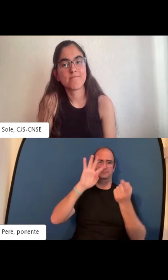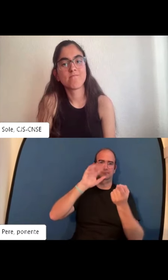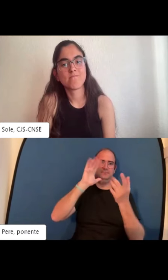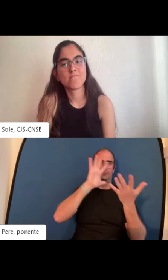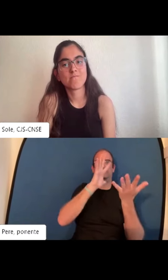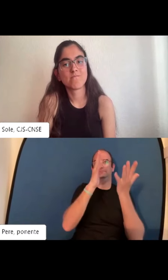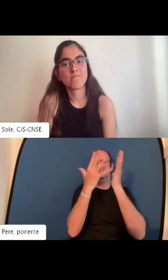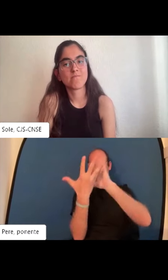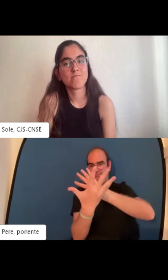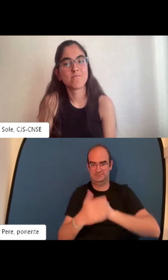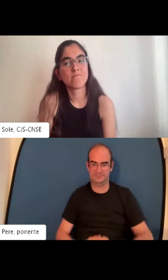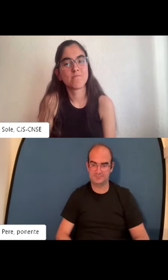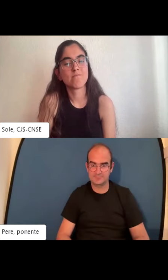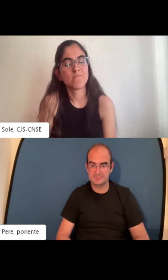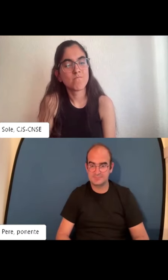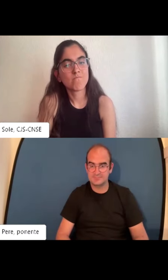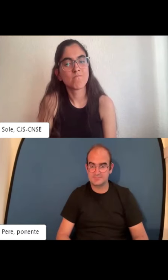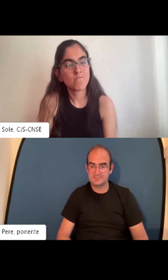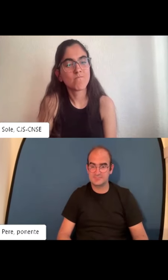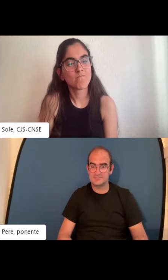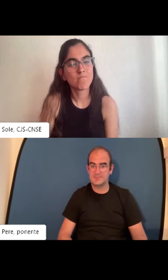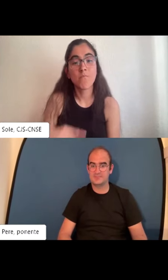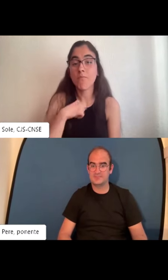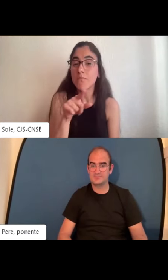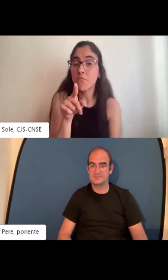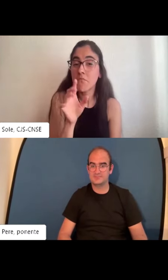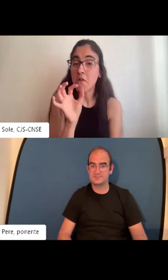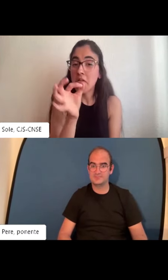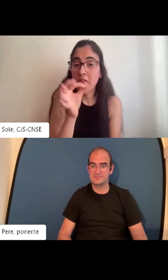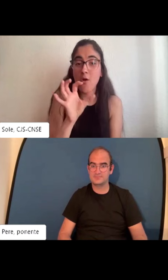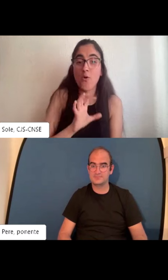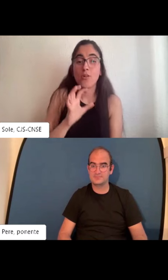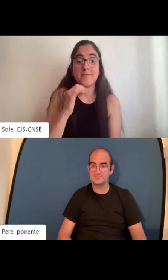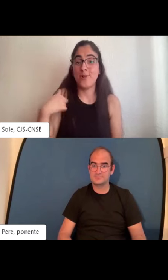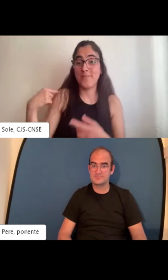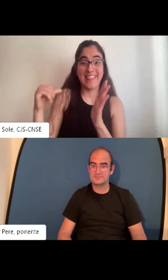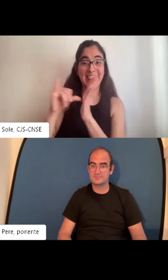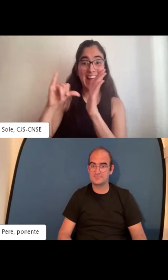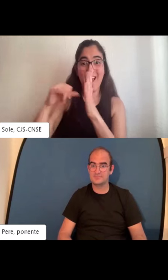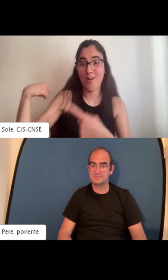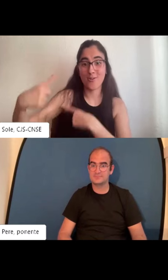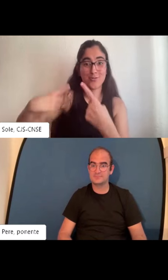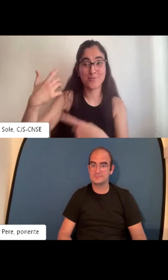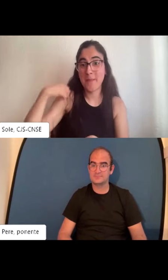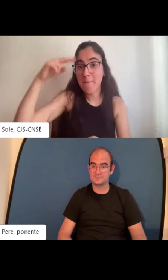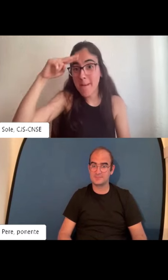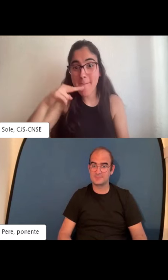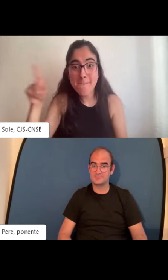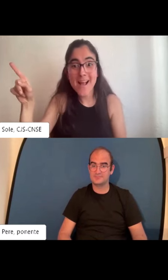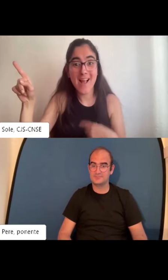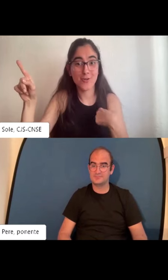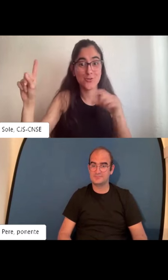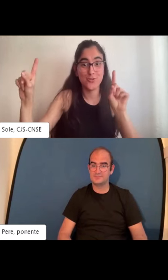Eres más flexible a la hora de coger vacaciones, a la hora de estudiar. Y todo esto es una evolución que se ha ido dando a lo largo de las diferentes épocas. Es